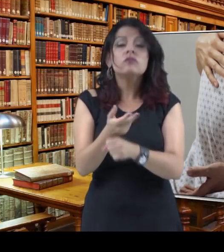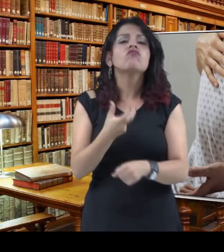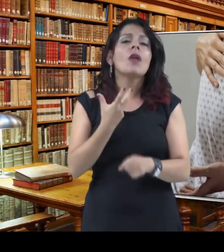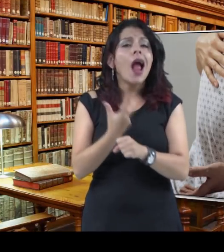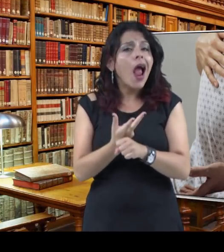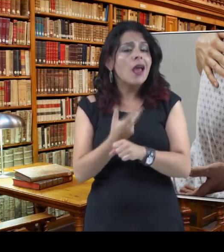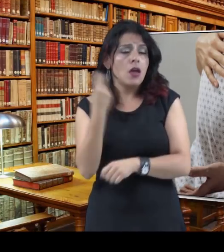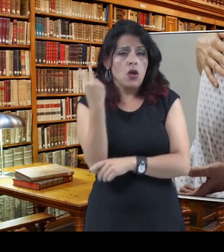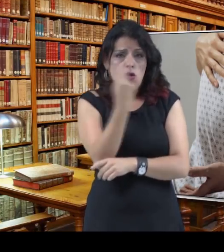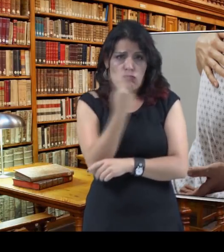Para ello, hay dos caminos.